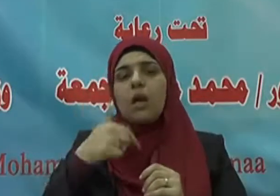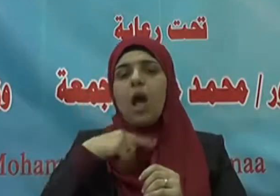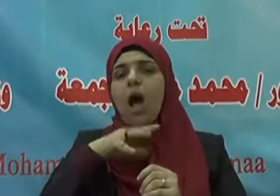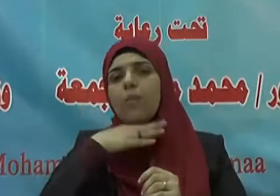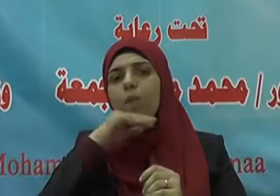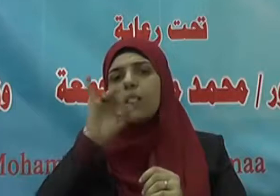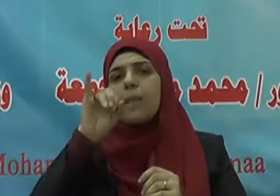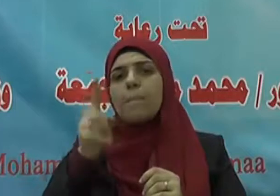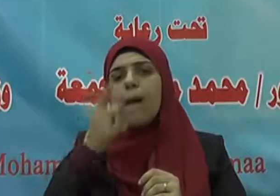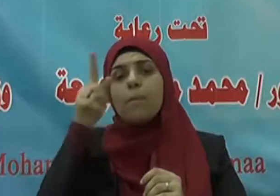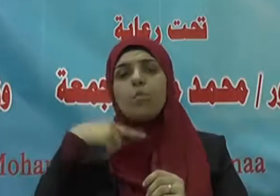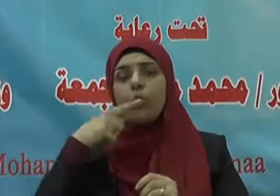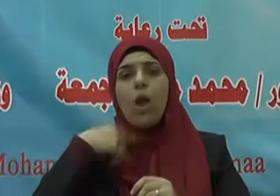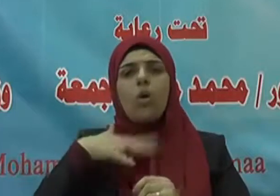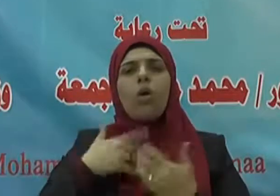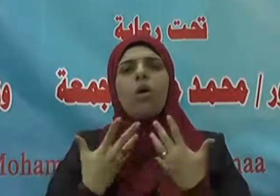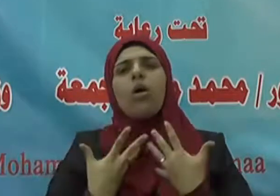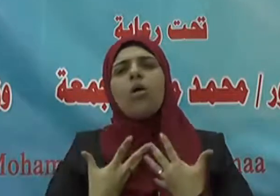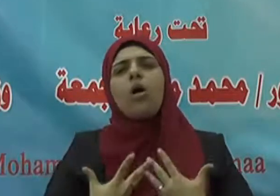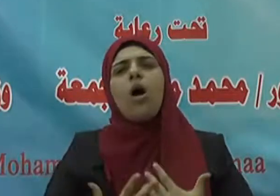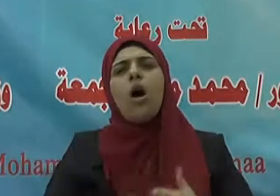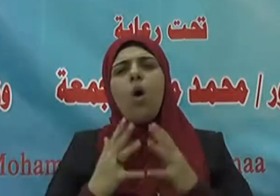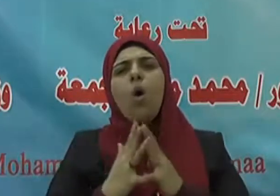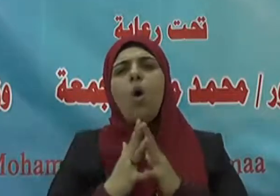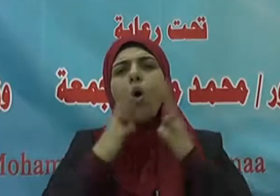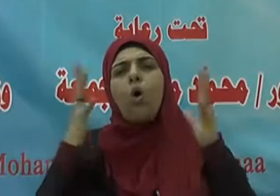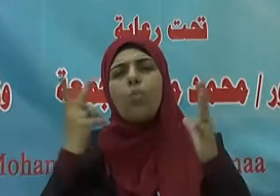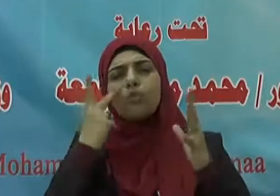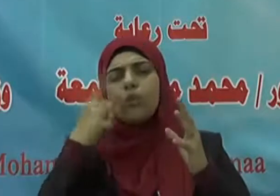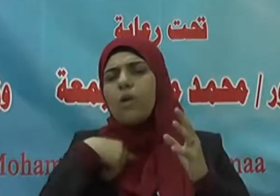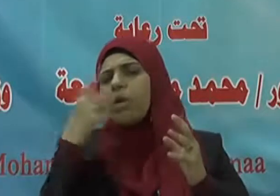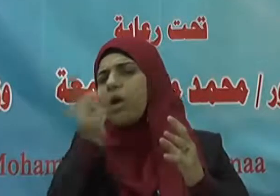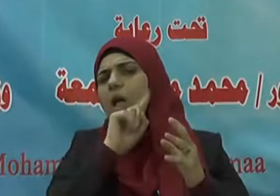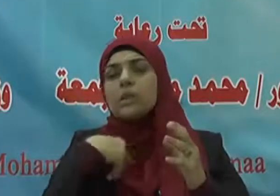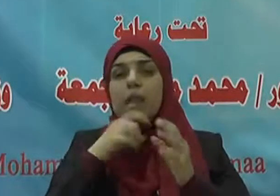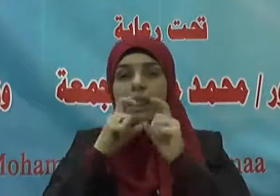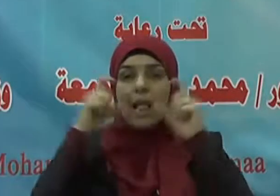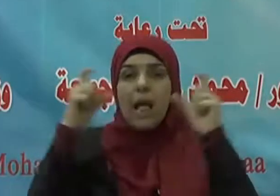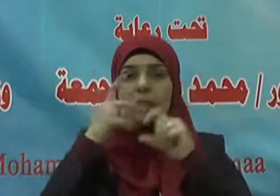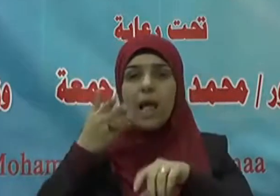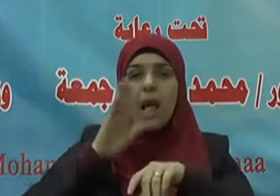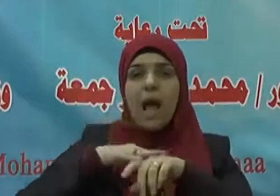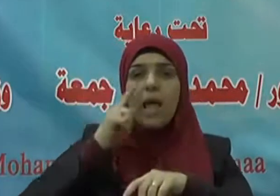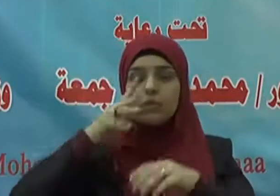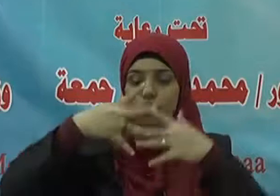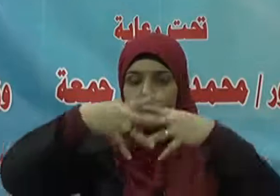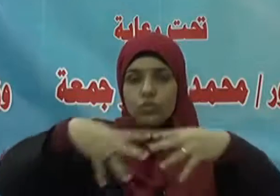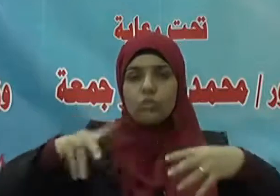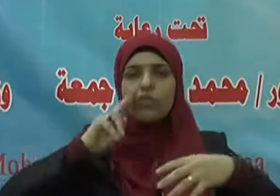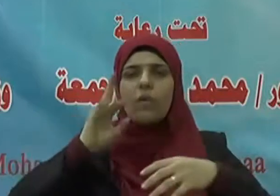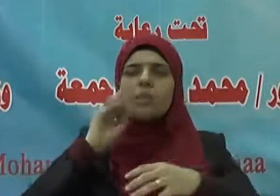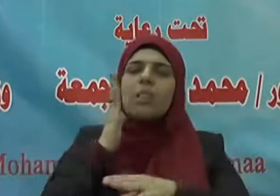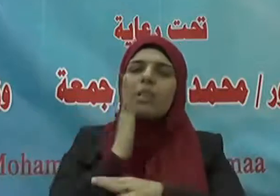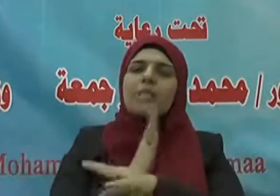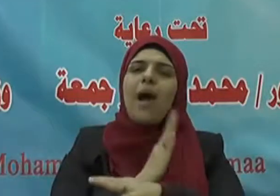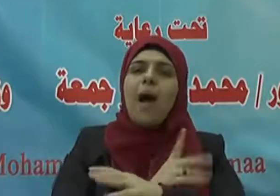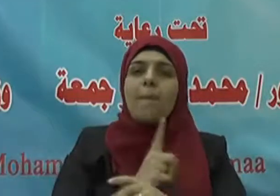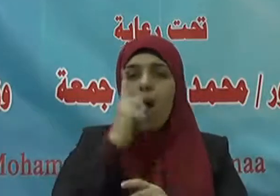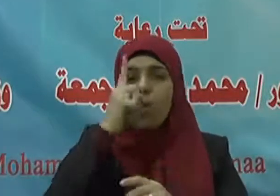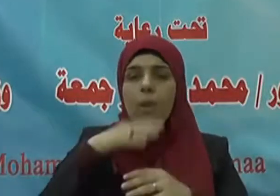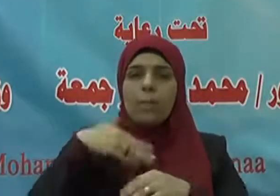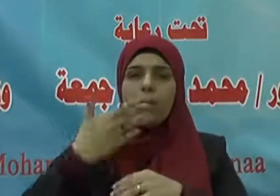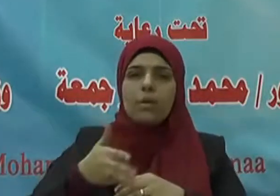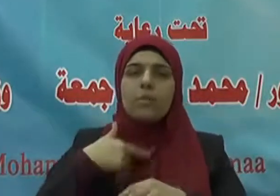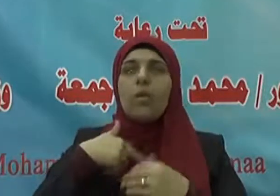قوله بصرت بالراحة الكبرى فلم أرها تنال إلا على جسر من التعب